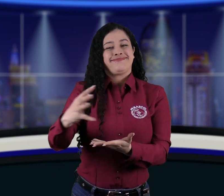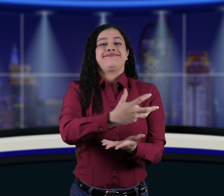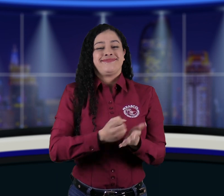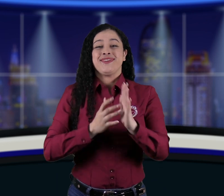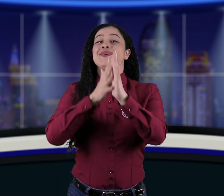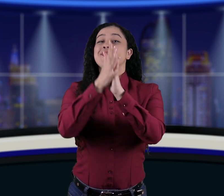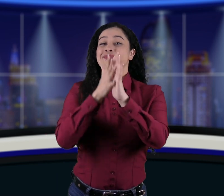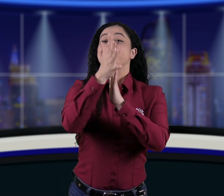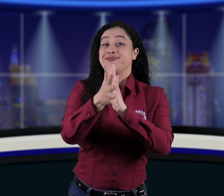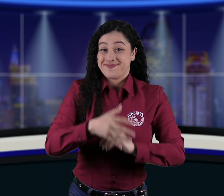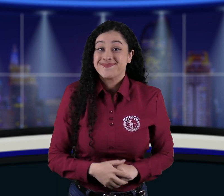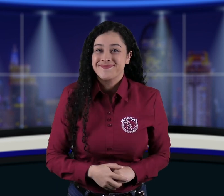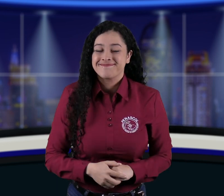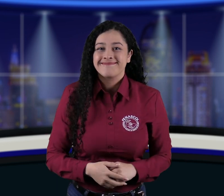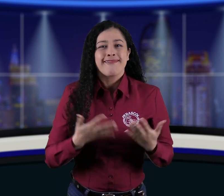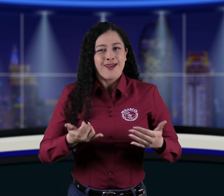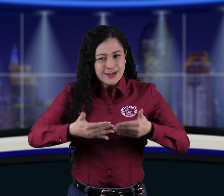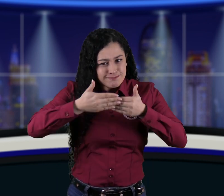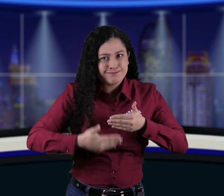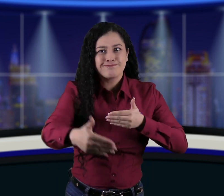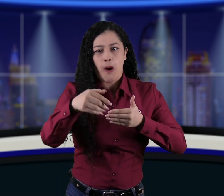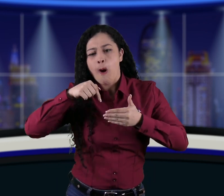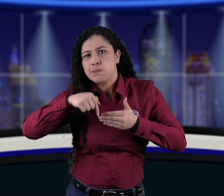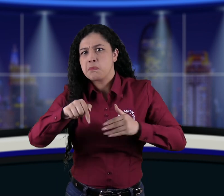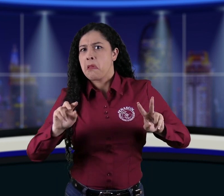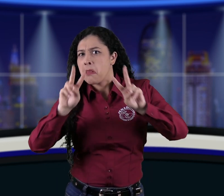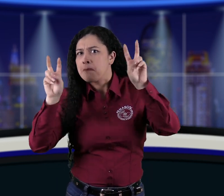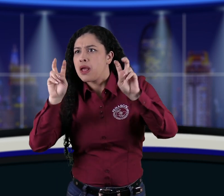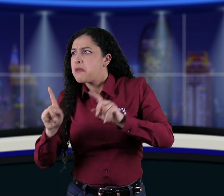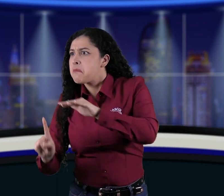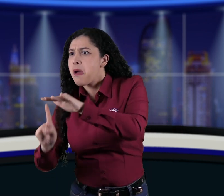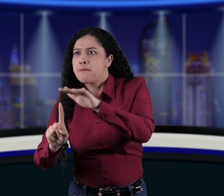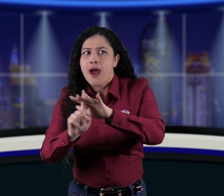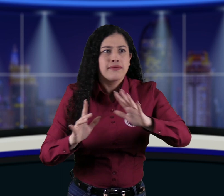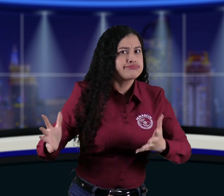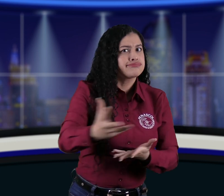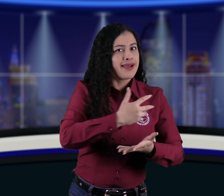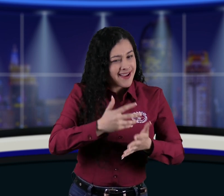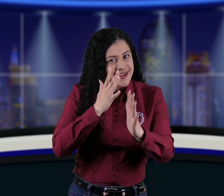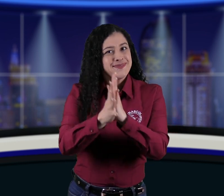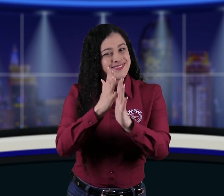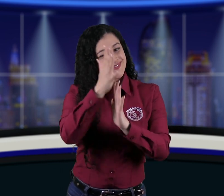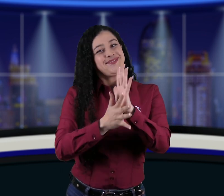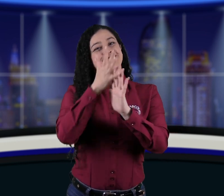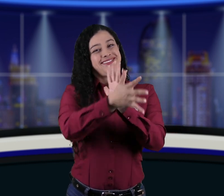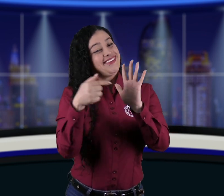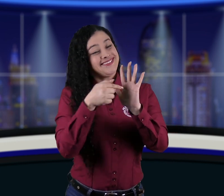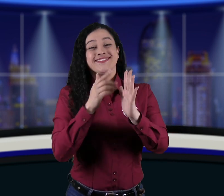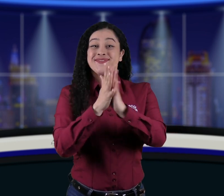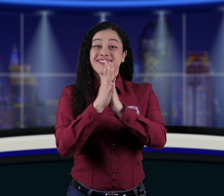NotiSeñales. Seguiremos informando sobre hechos noticiosos que ocurran en relación a diversos temas aquí en NotiSeñales. ¡Conéctate con